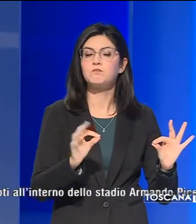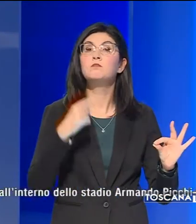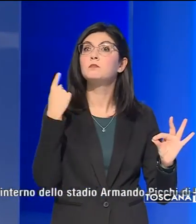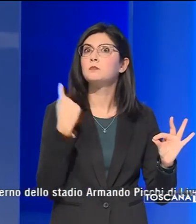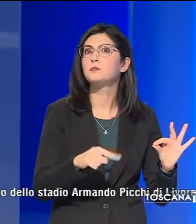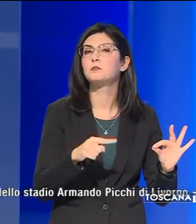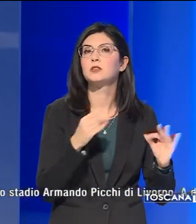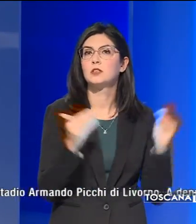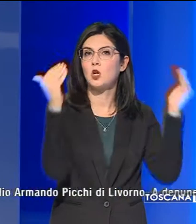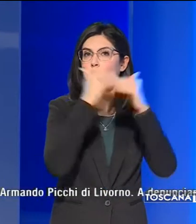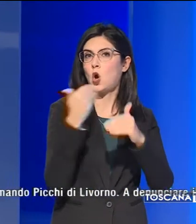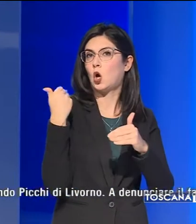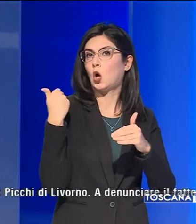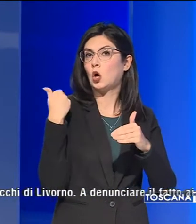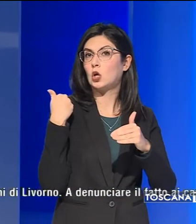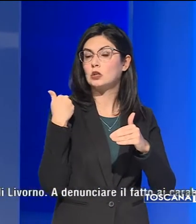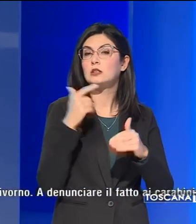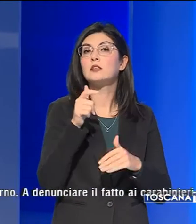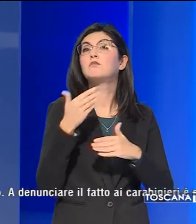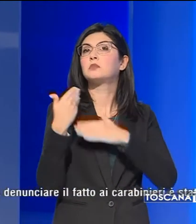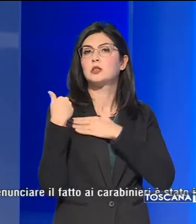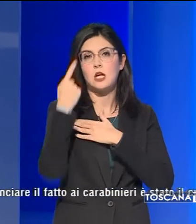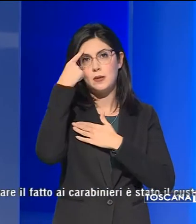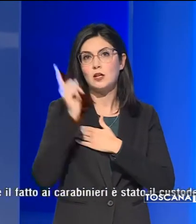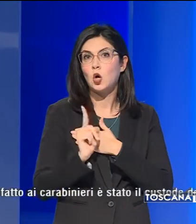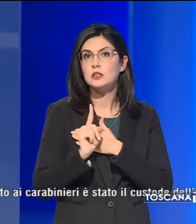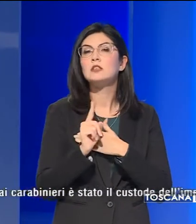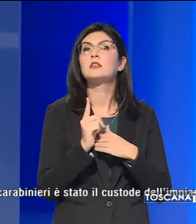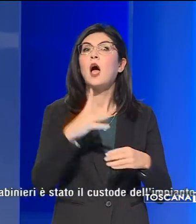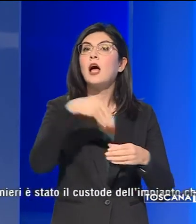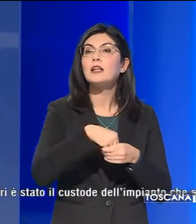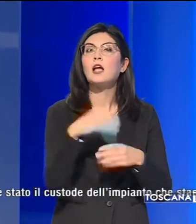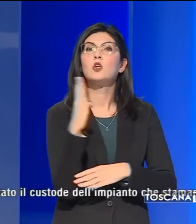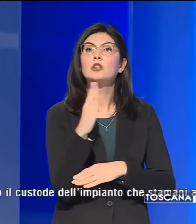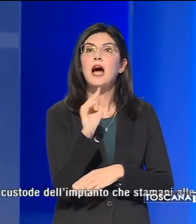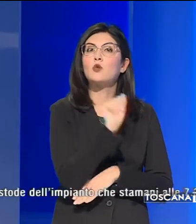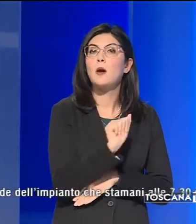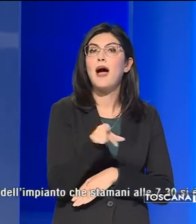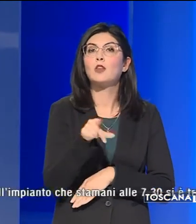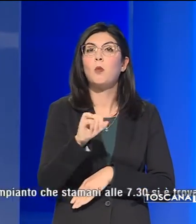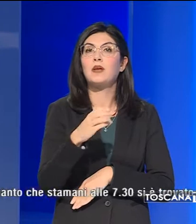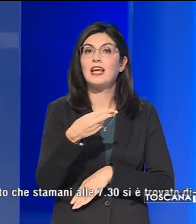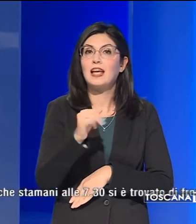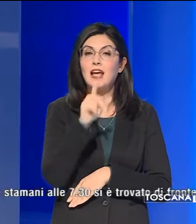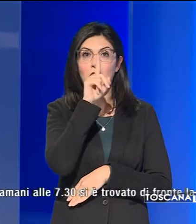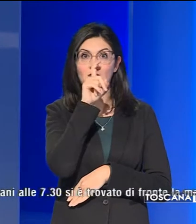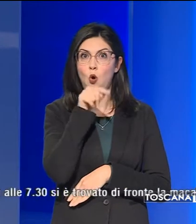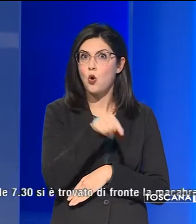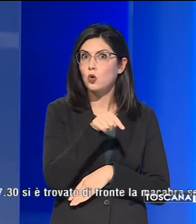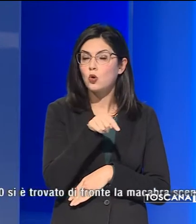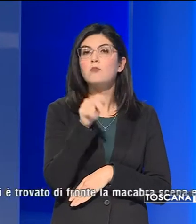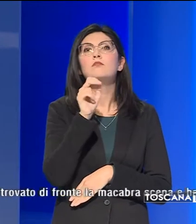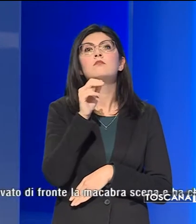scorsa notte da ignoti all'interno dello stadio Armando Picchi di Livorno. A denunciare il fatto ai